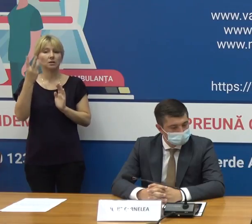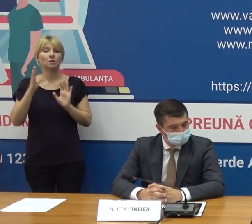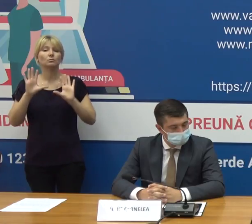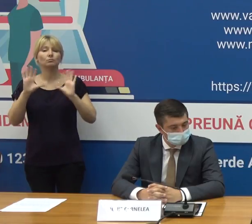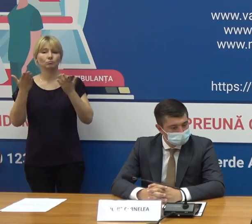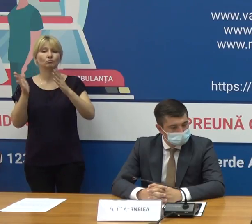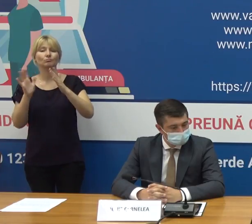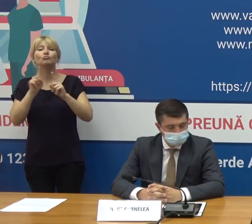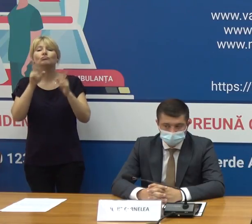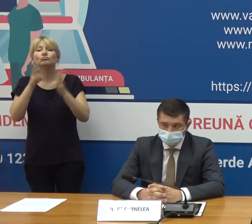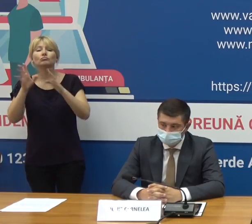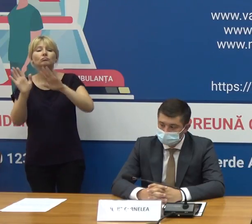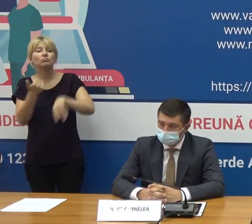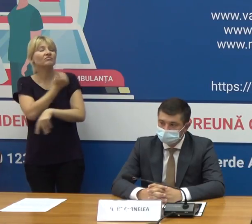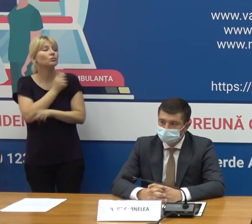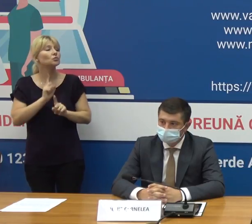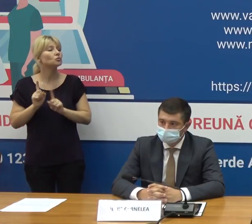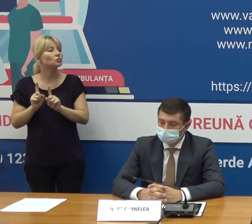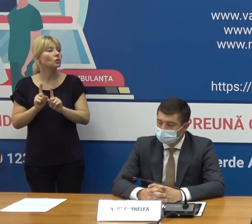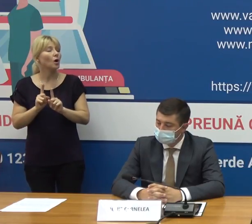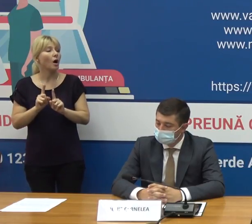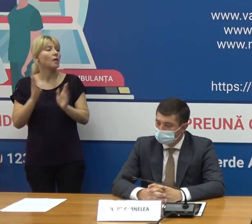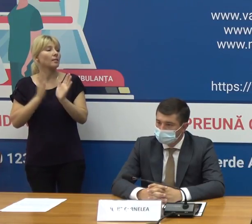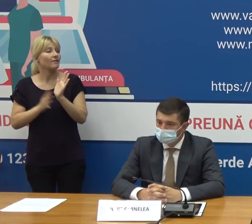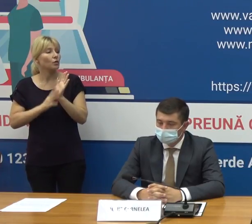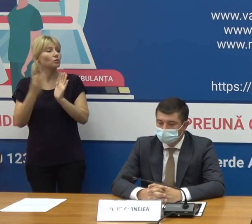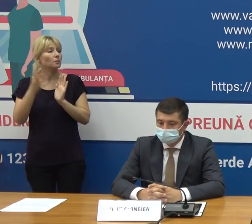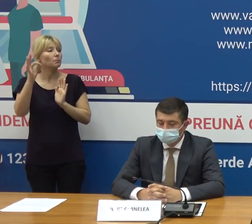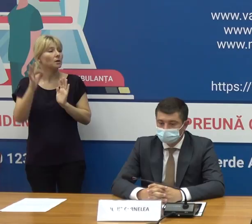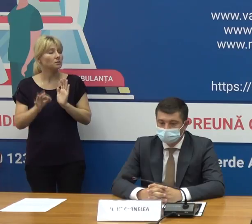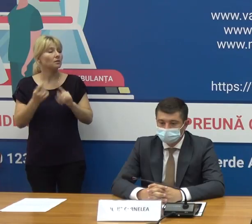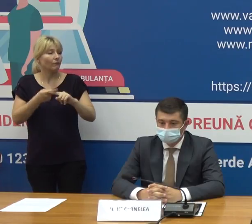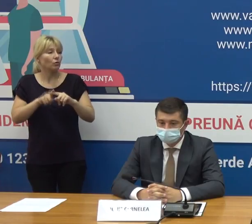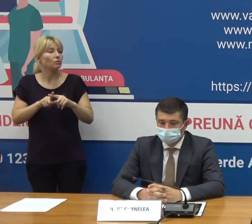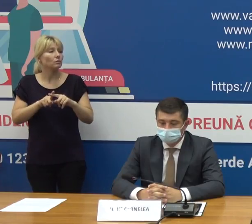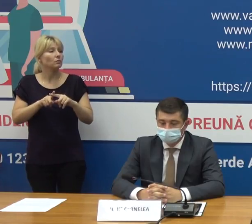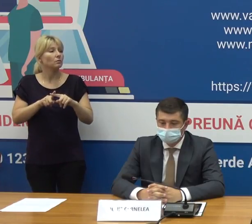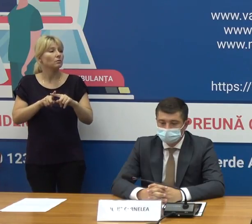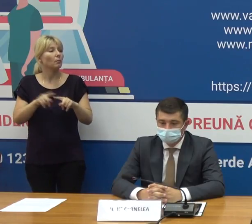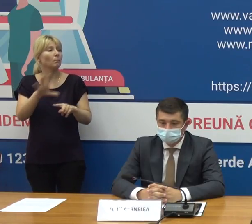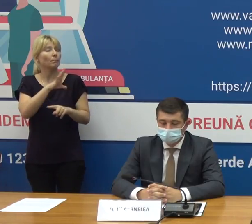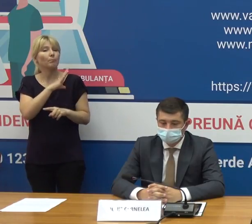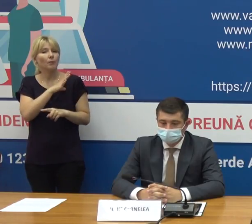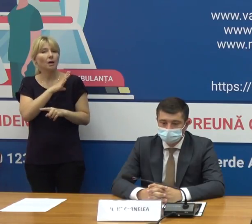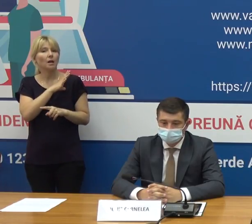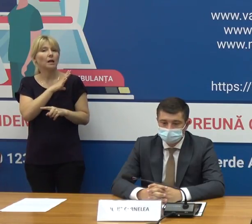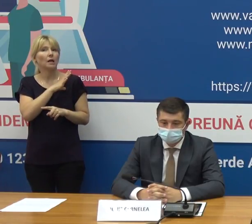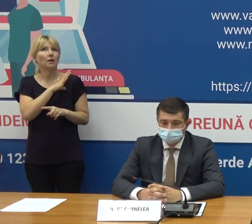adverse post imunizare astfel că 93% din acestea au fost